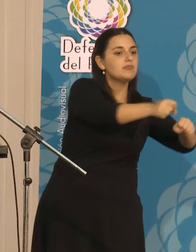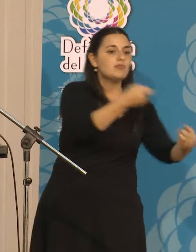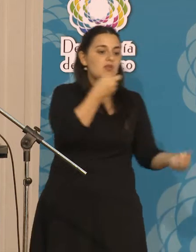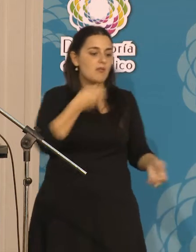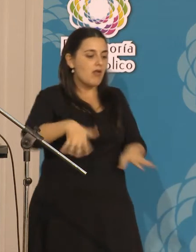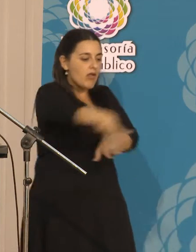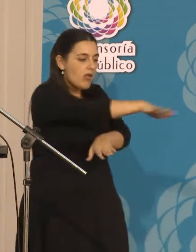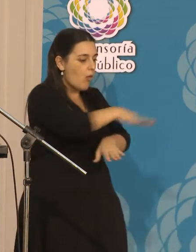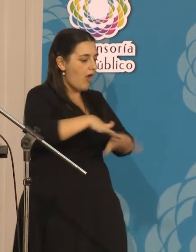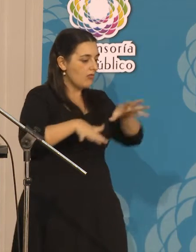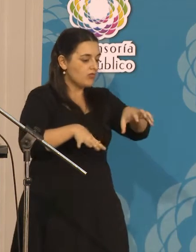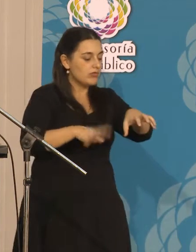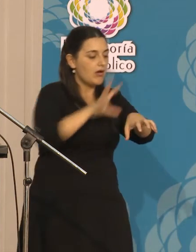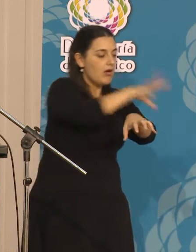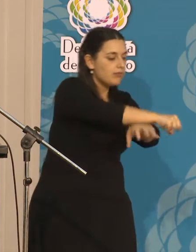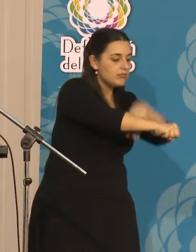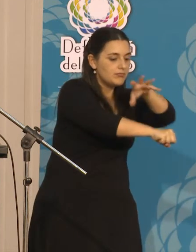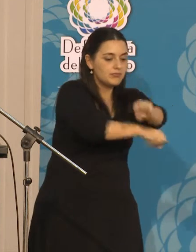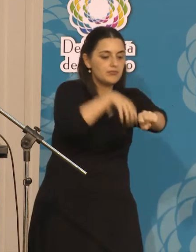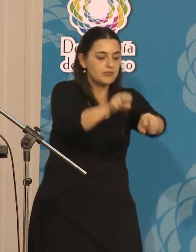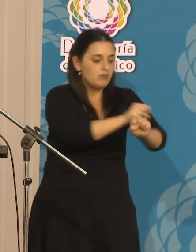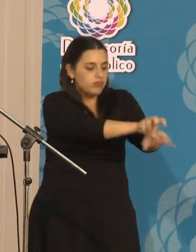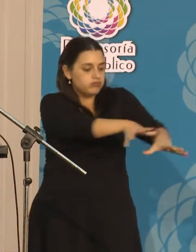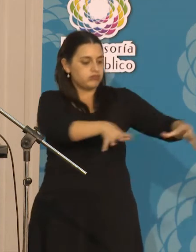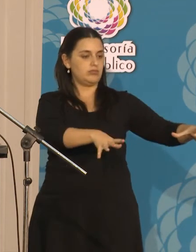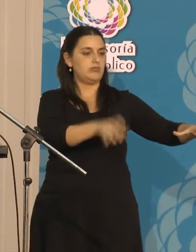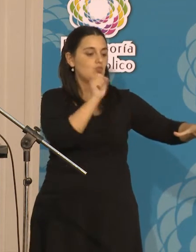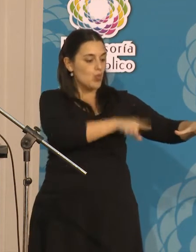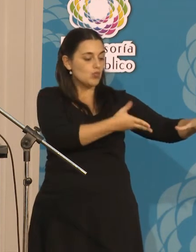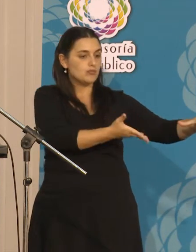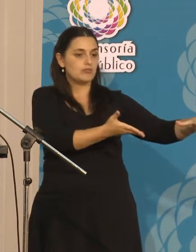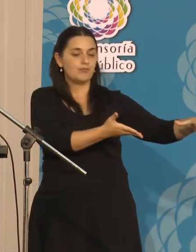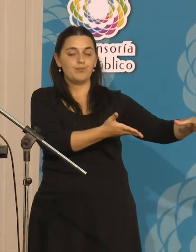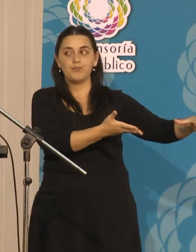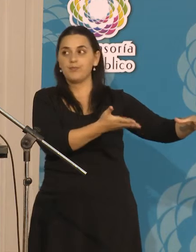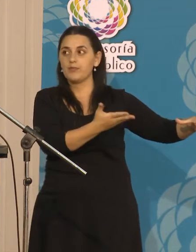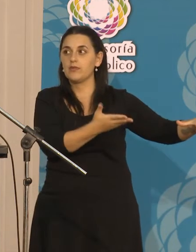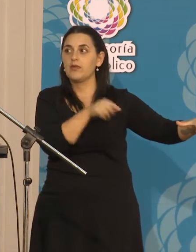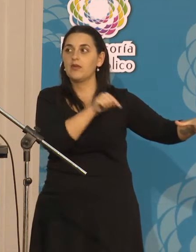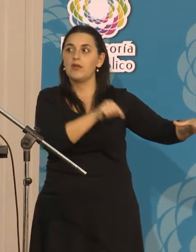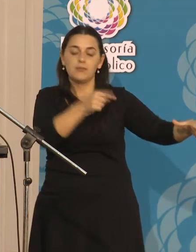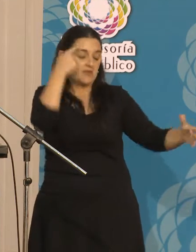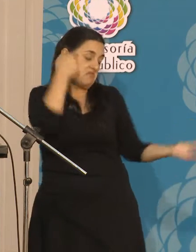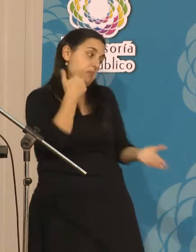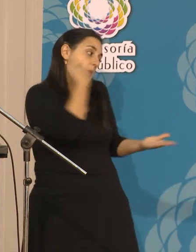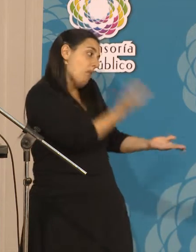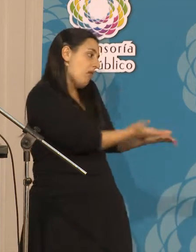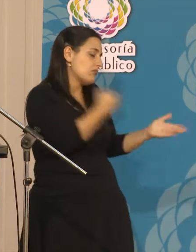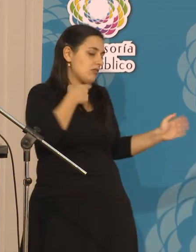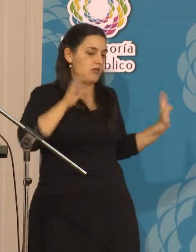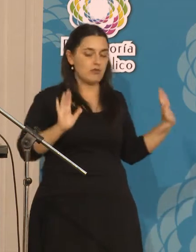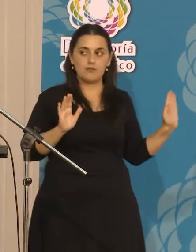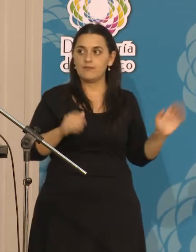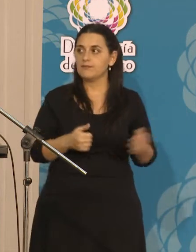por gran parte de los grupos concentrados. Eso es lo que quería plantearle. En